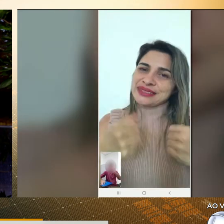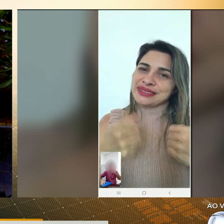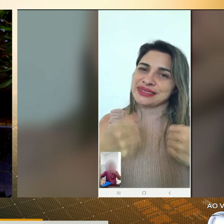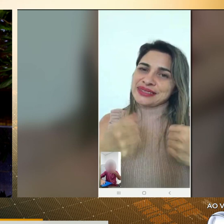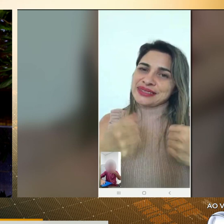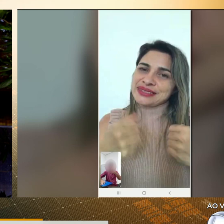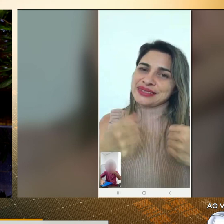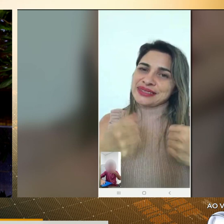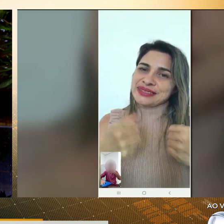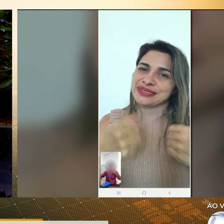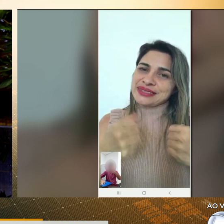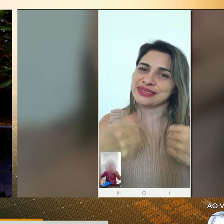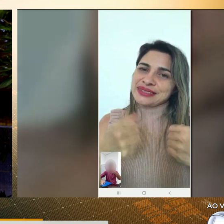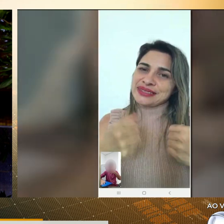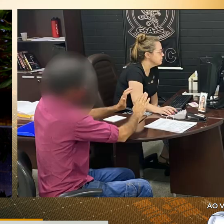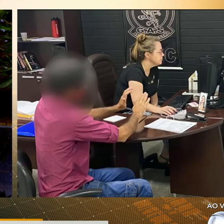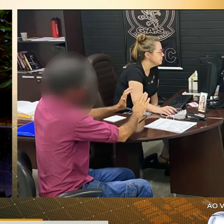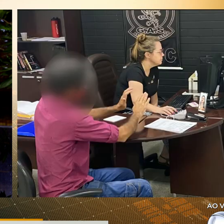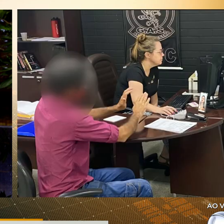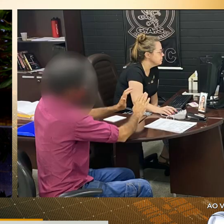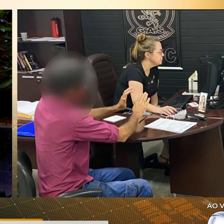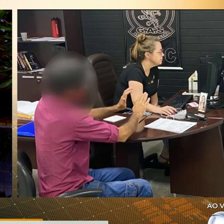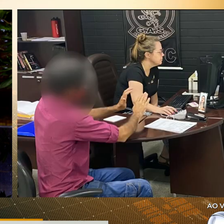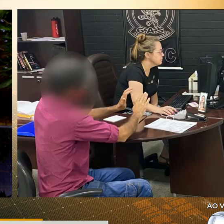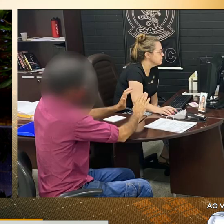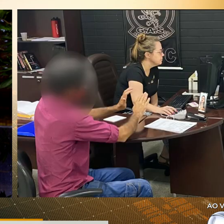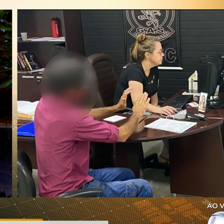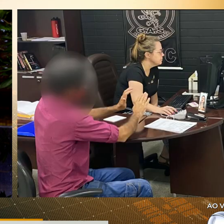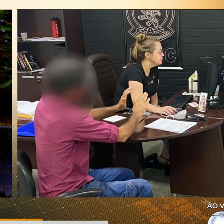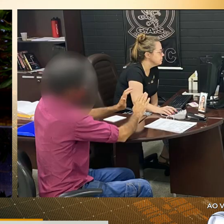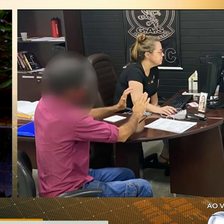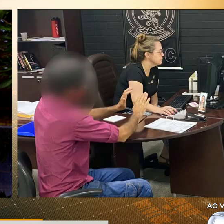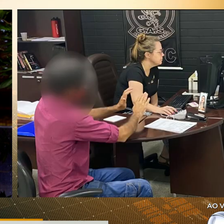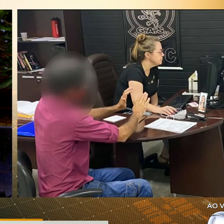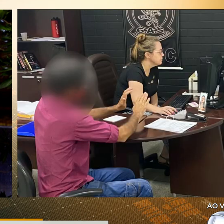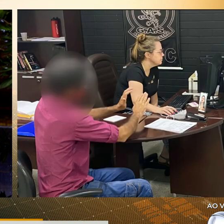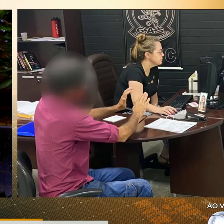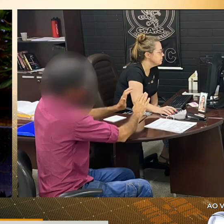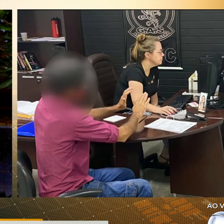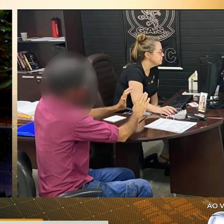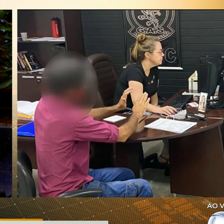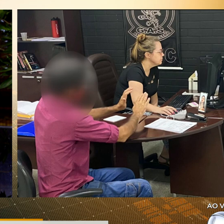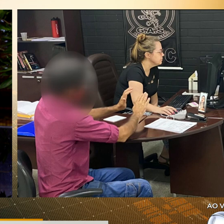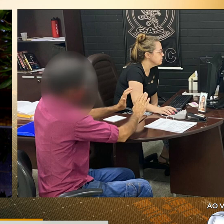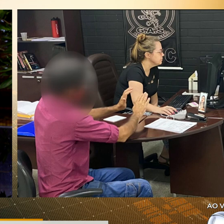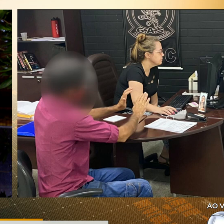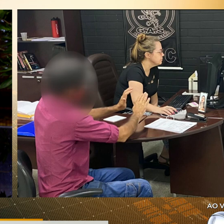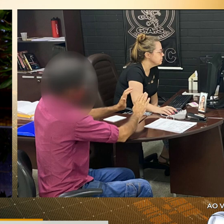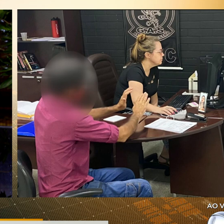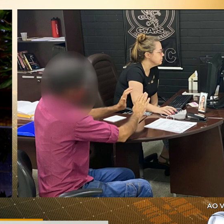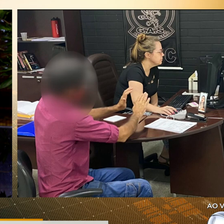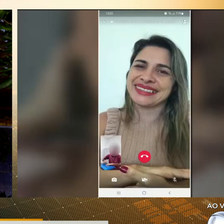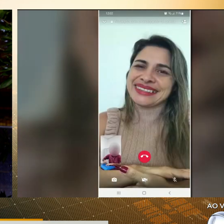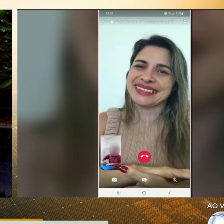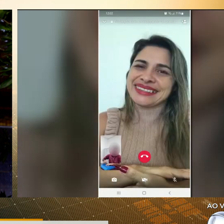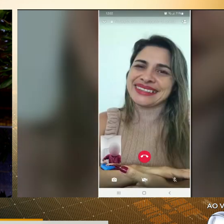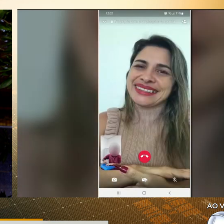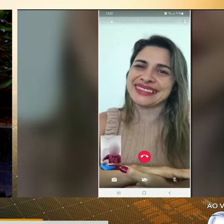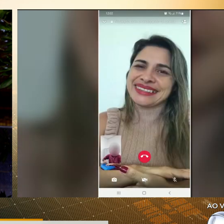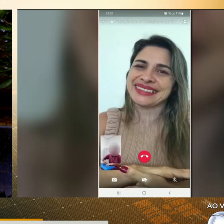batalhadora pela educação e tudo. E entrei em contato com ela e falei assim, Janaína, você me ajuda a coitiva de uma vítima aqui?